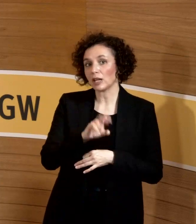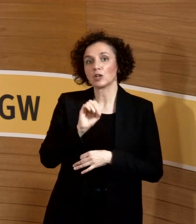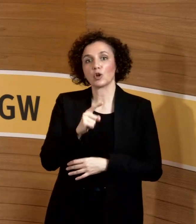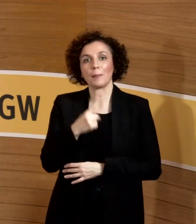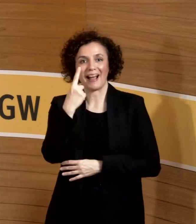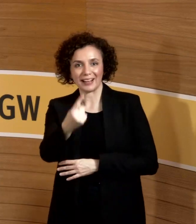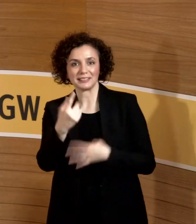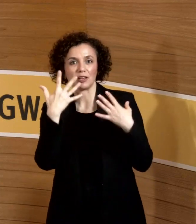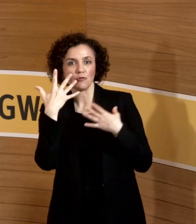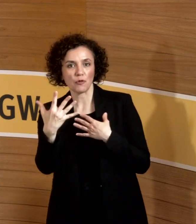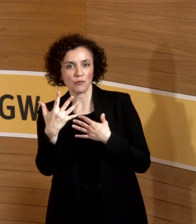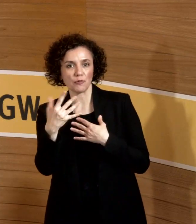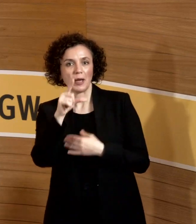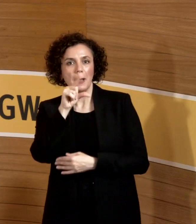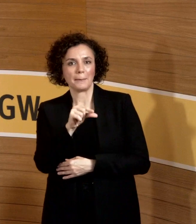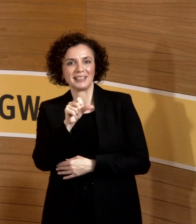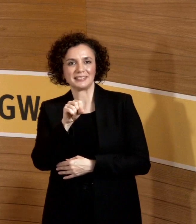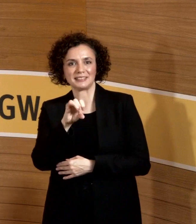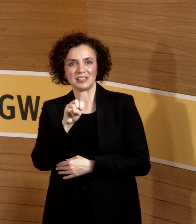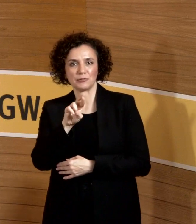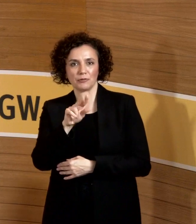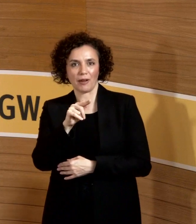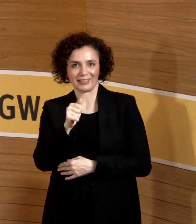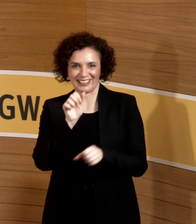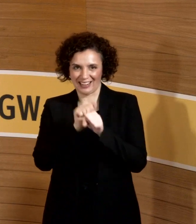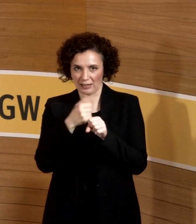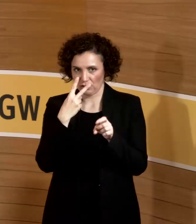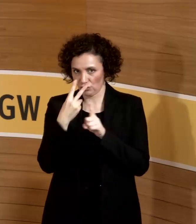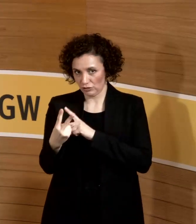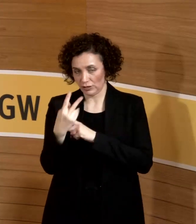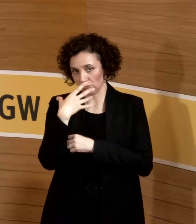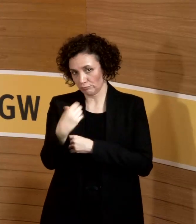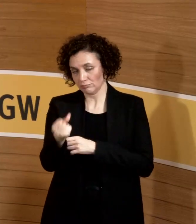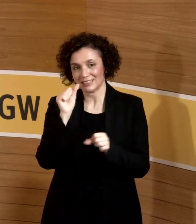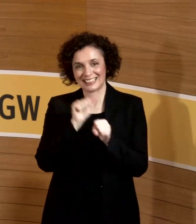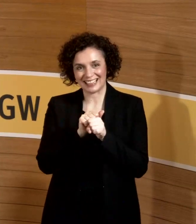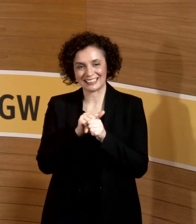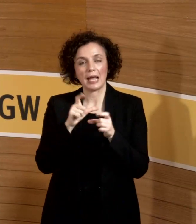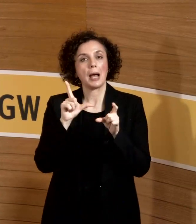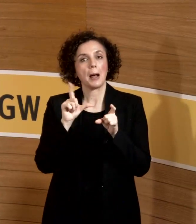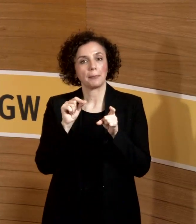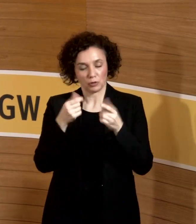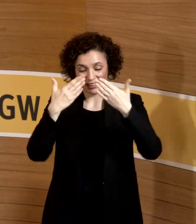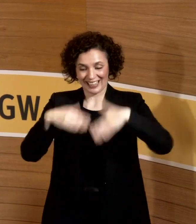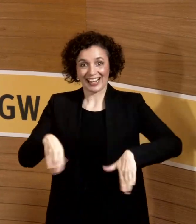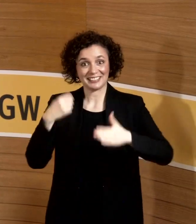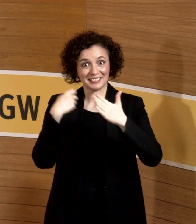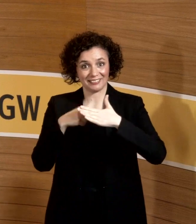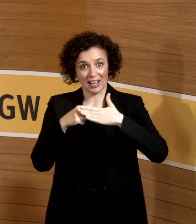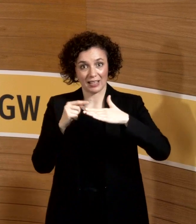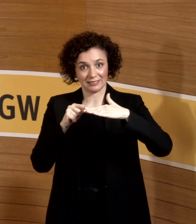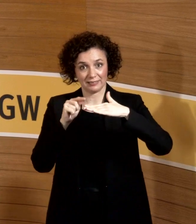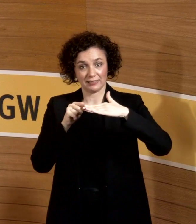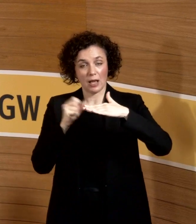Millisievert bei dem Kind ermitteln können, sodass wir da weit unter den potenziell gefährlichen Dosis bleiben,